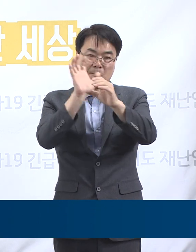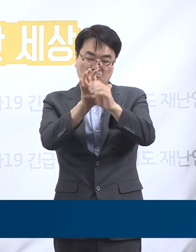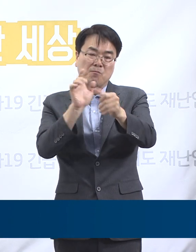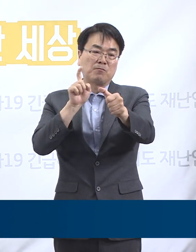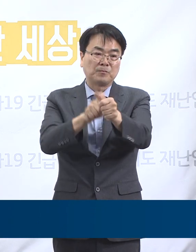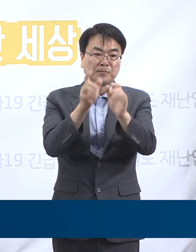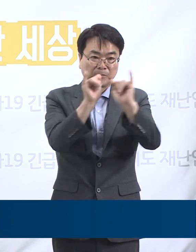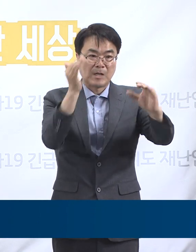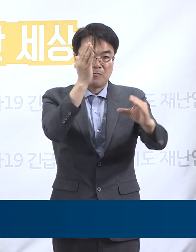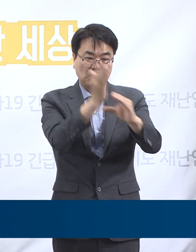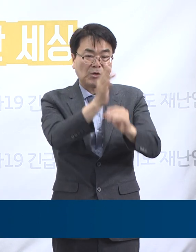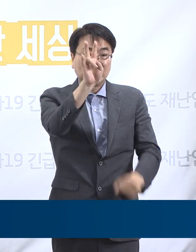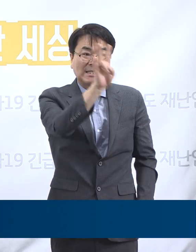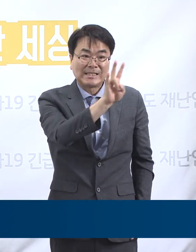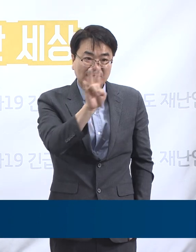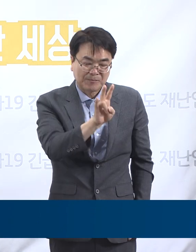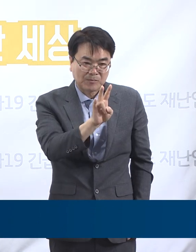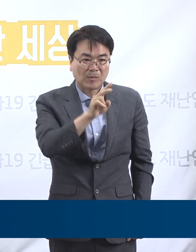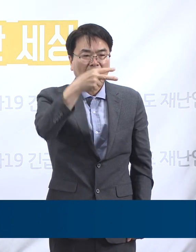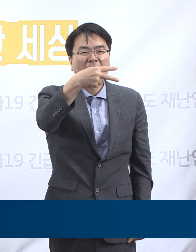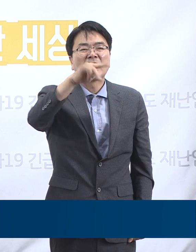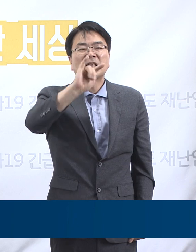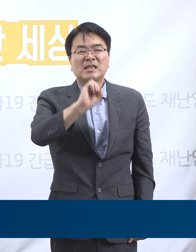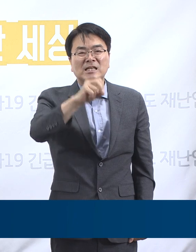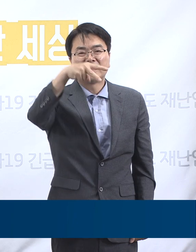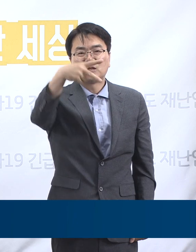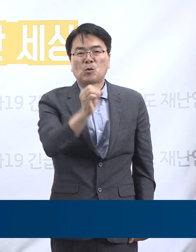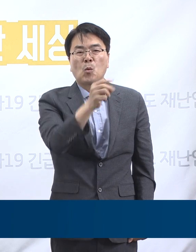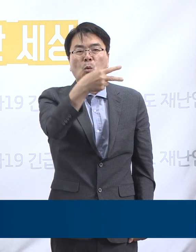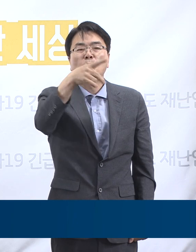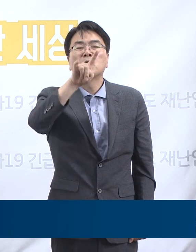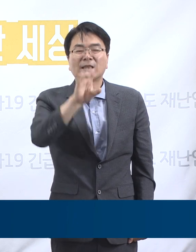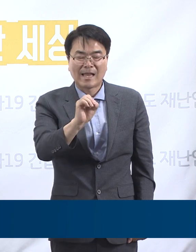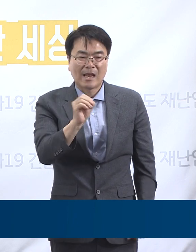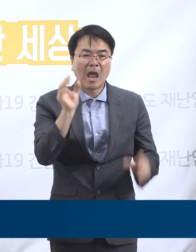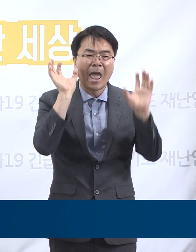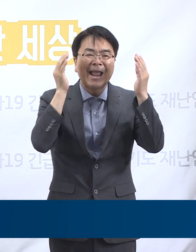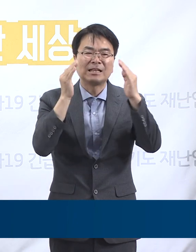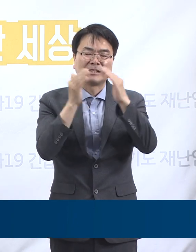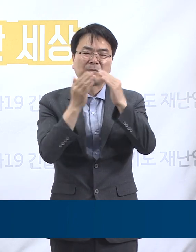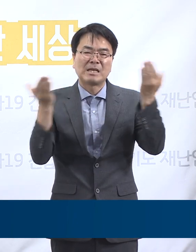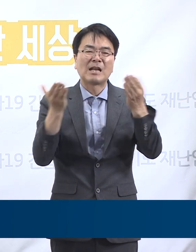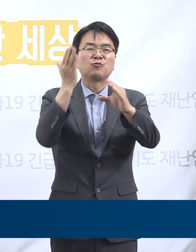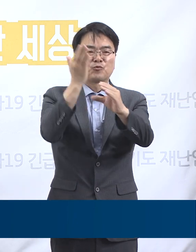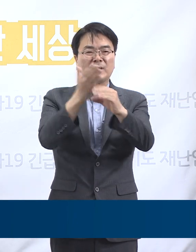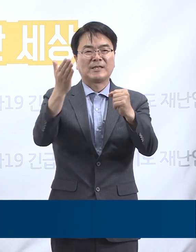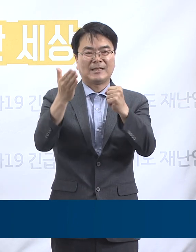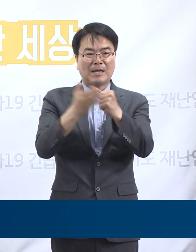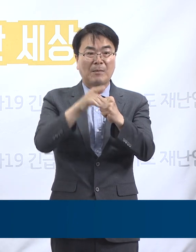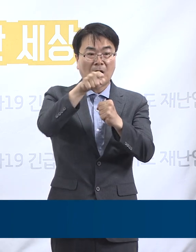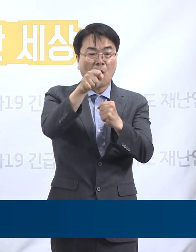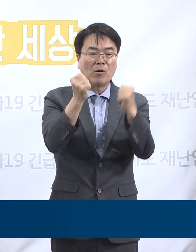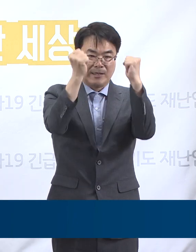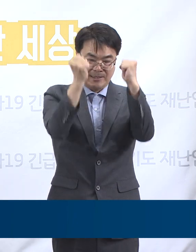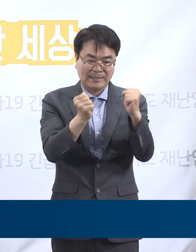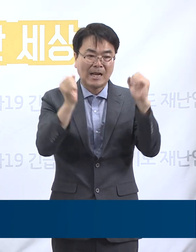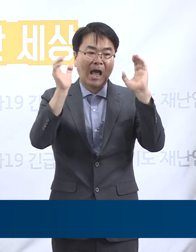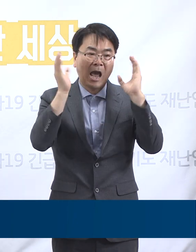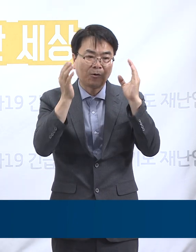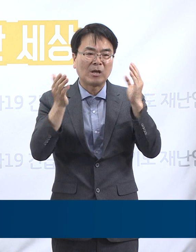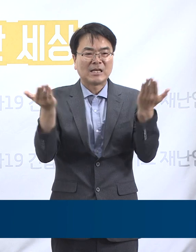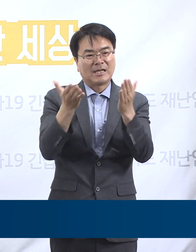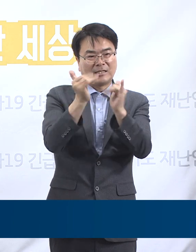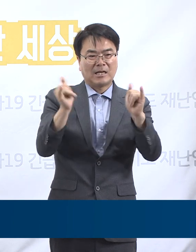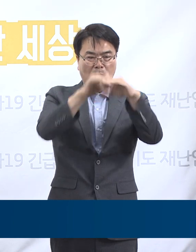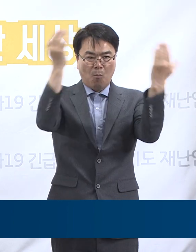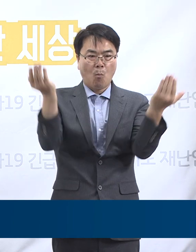시흥시 소재 매화딩동댕 어린이집에 근무하는 것으로 확인되어 해당 어린이집 아동 및 종사자 40명에